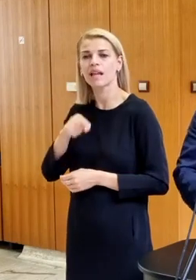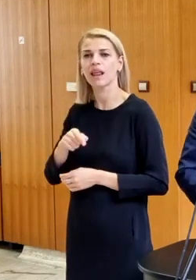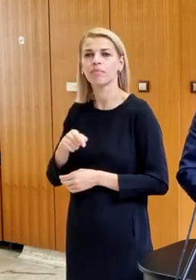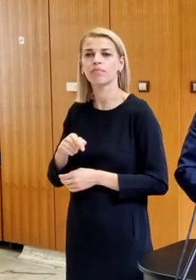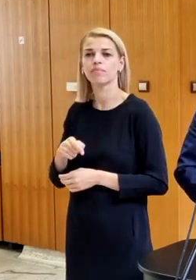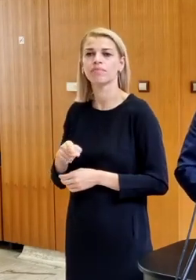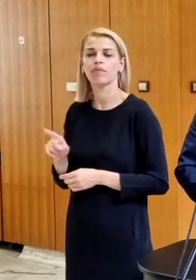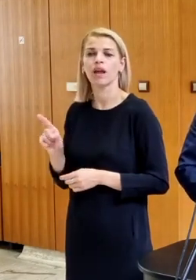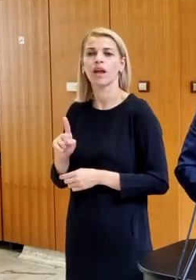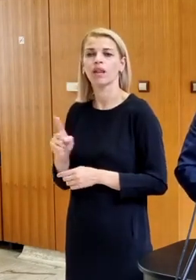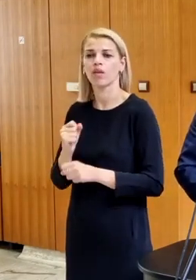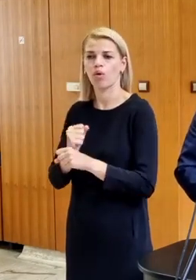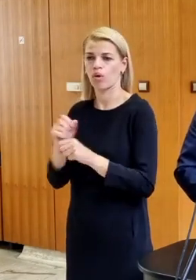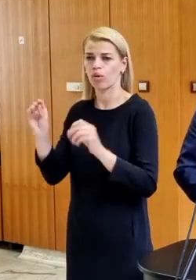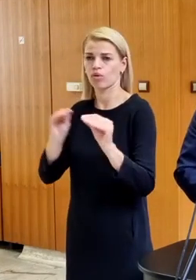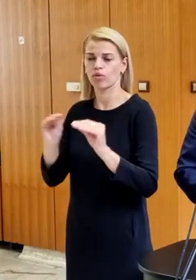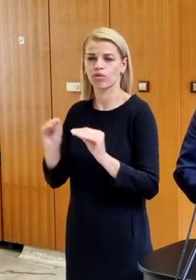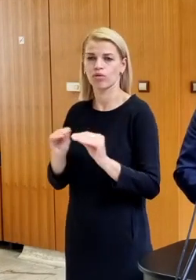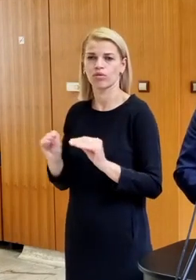scénar, ktorý namaloval